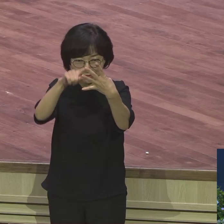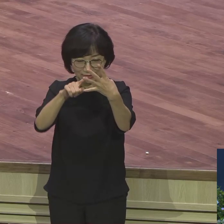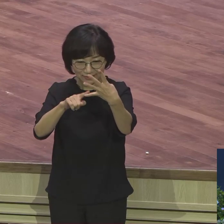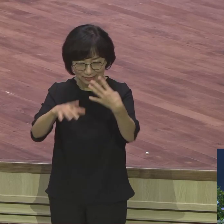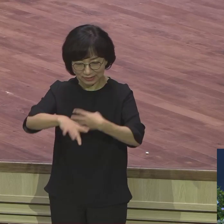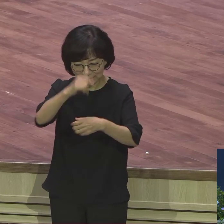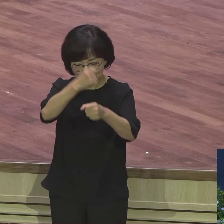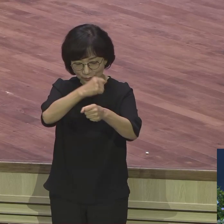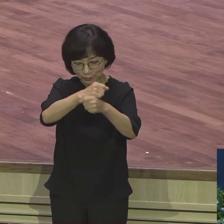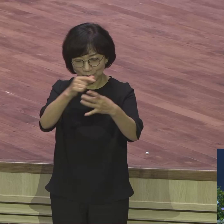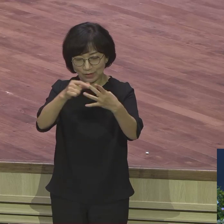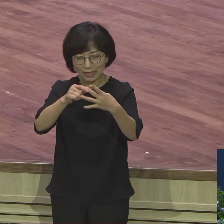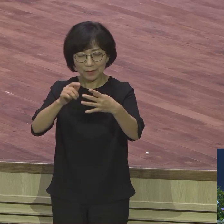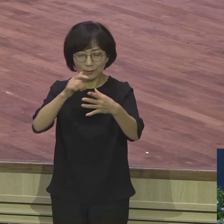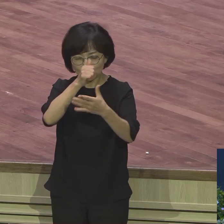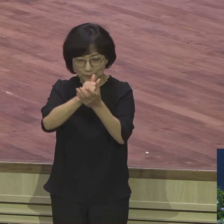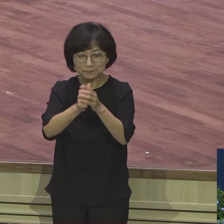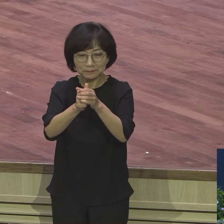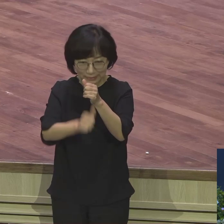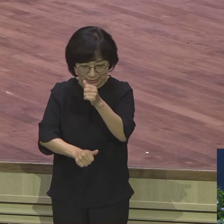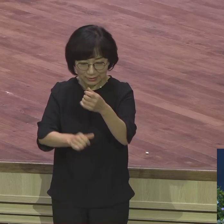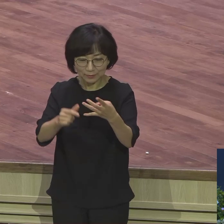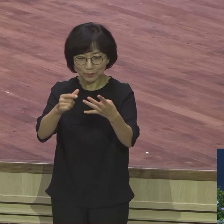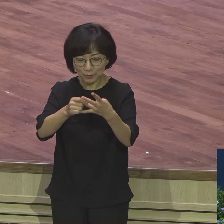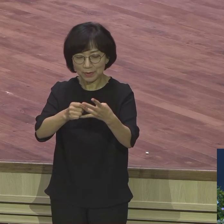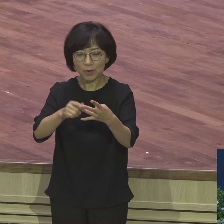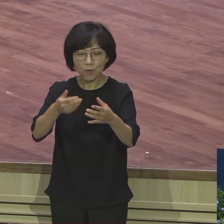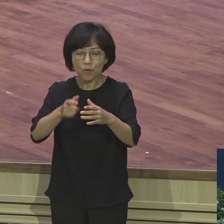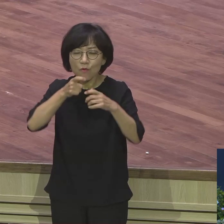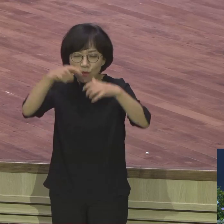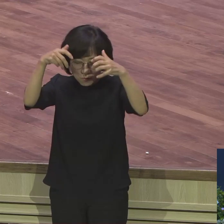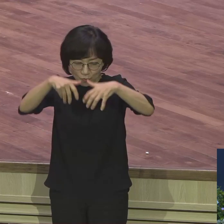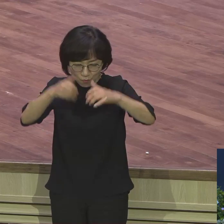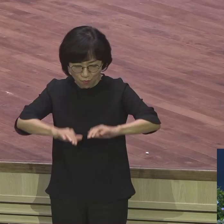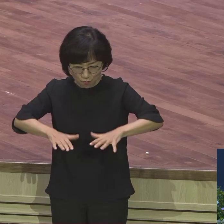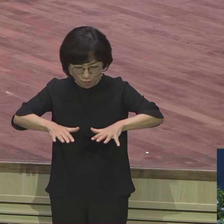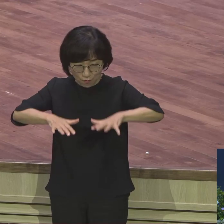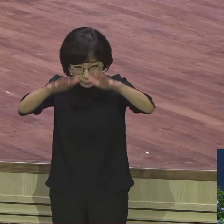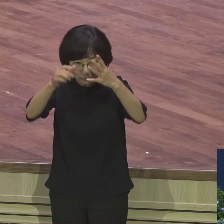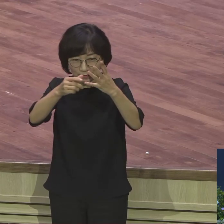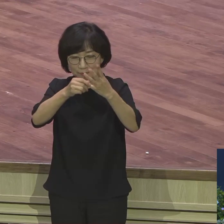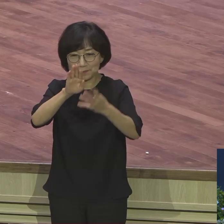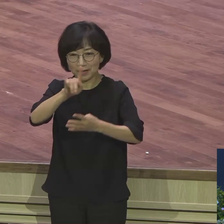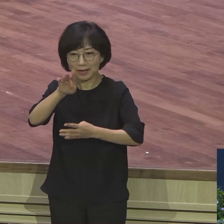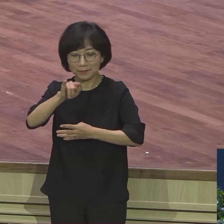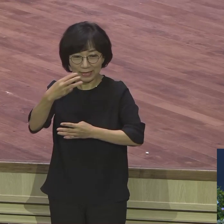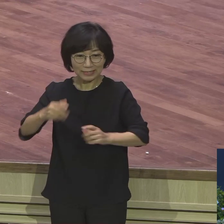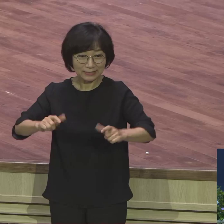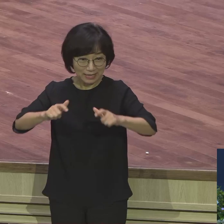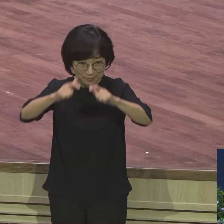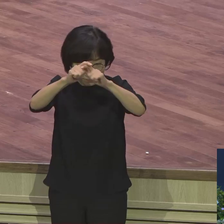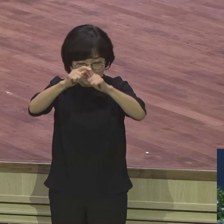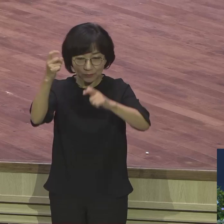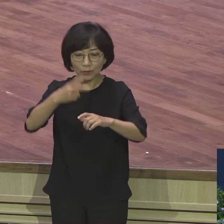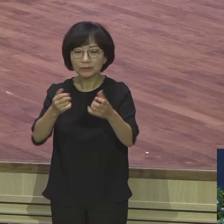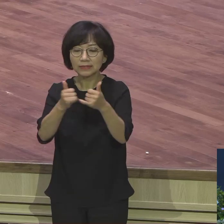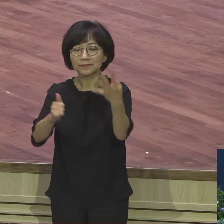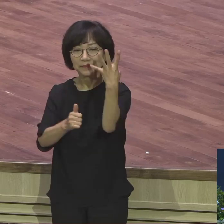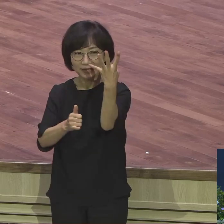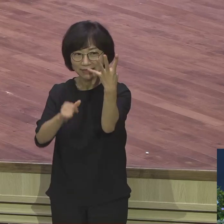홍수, 바벨탑 사건 그것을 이야기하고 있고 또 네 사람을 이야기하고 있습니다. 아브라함, 이삭, 야곱,